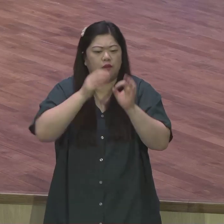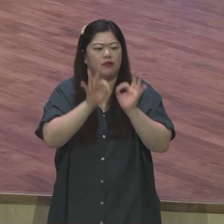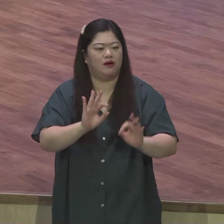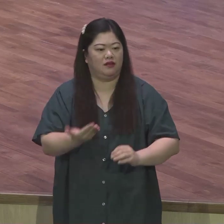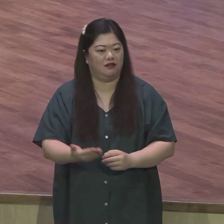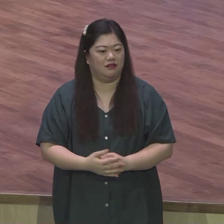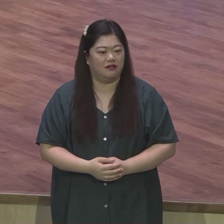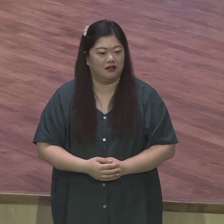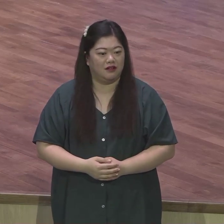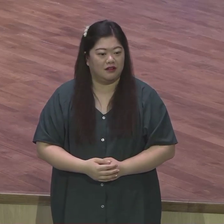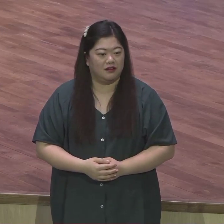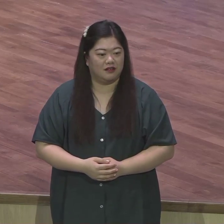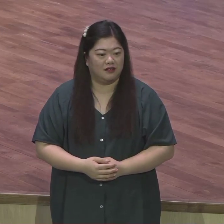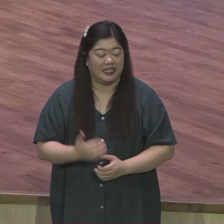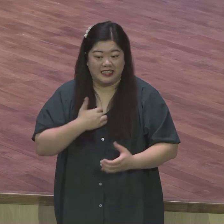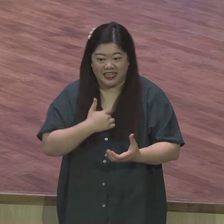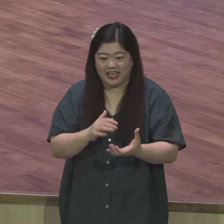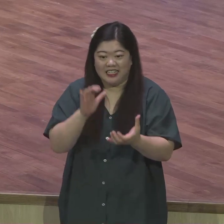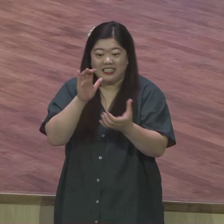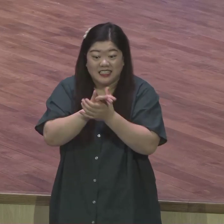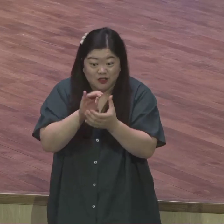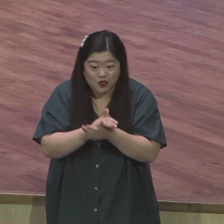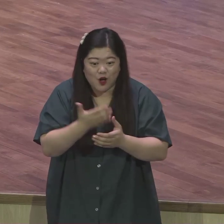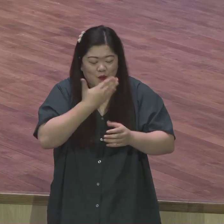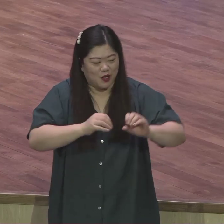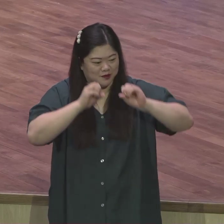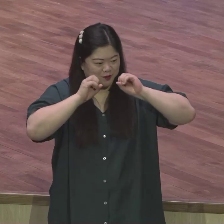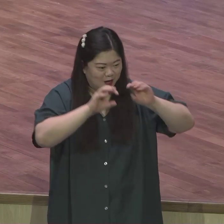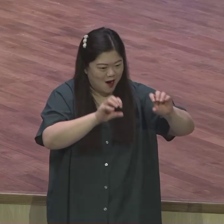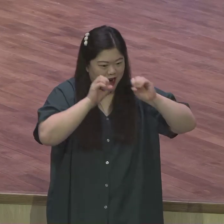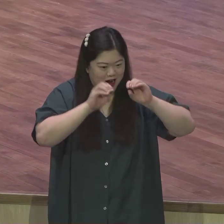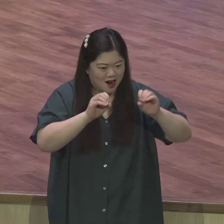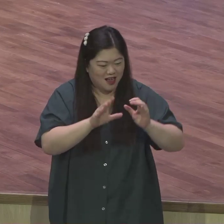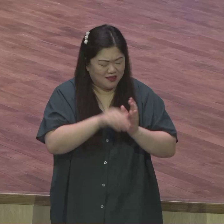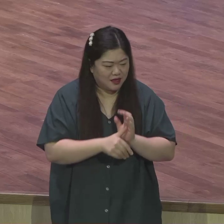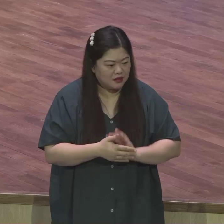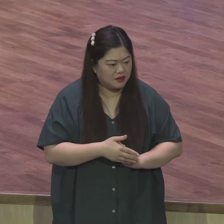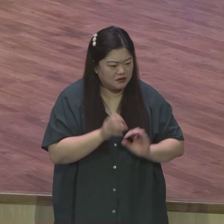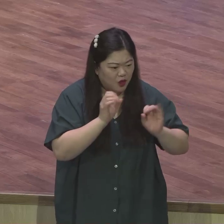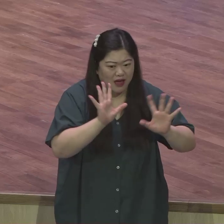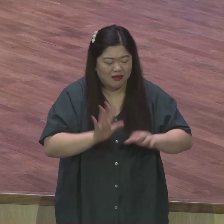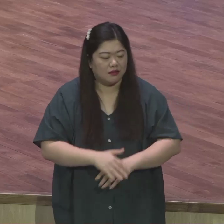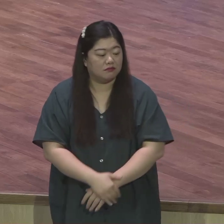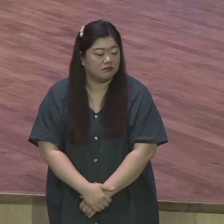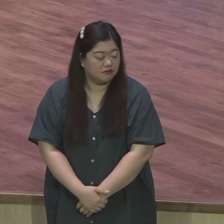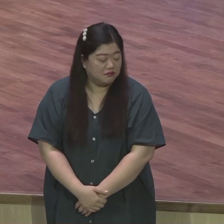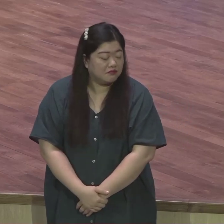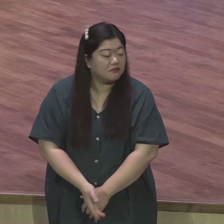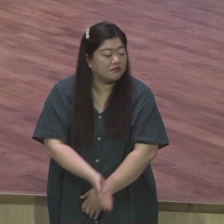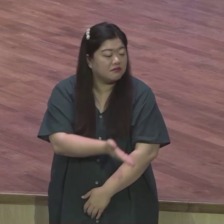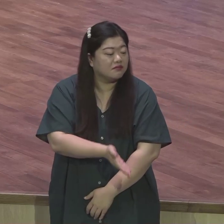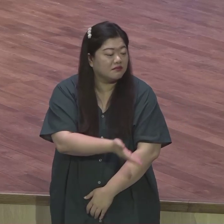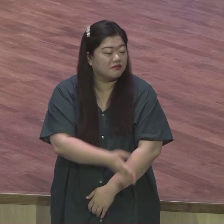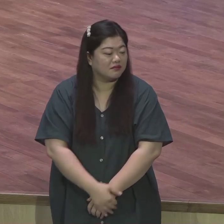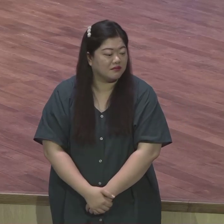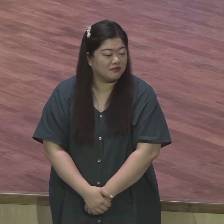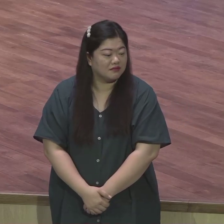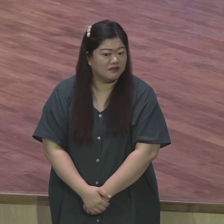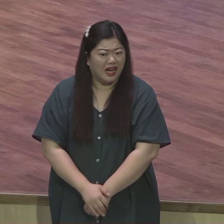친구들에게 그냥 복음을 전가할 수 해야 되겠다는 가슴을 가져야 돼요 그래서 영혼 구원이라고